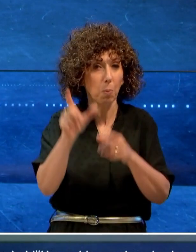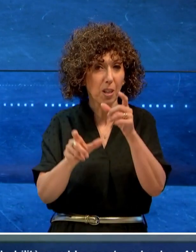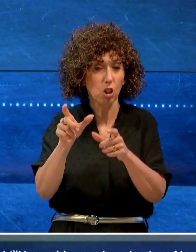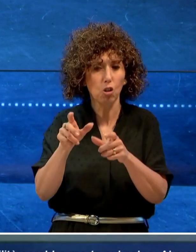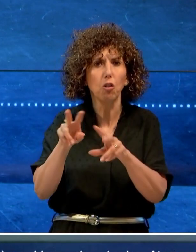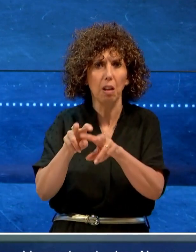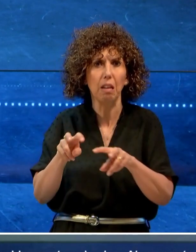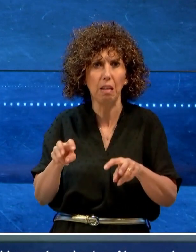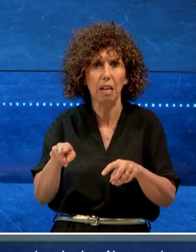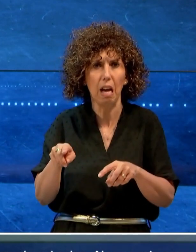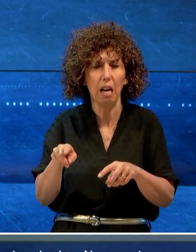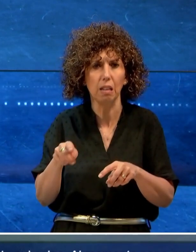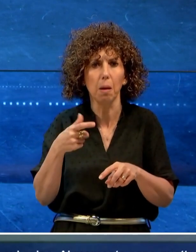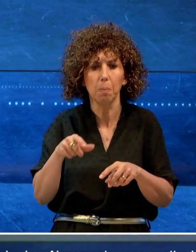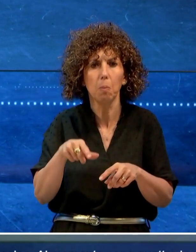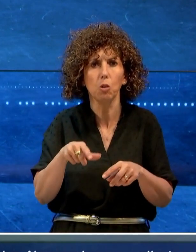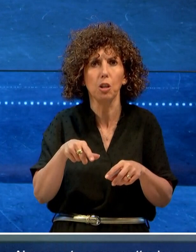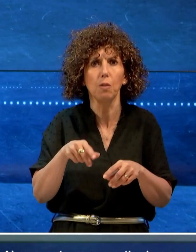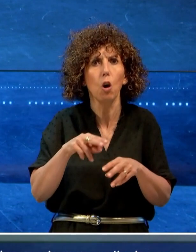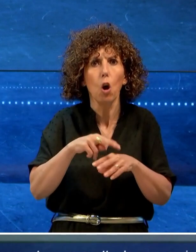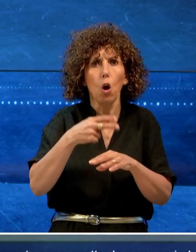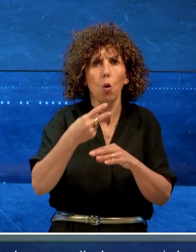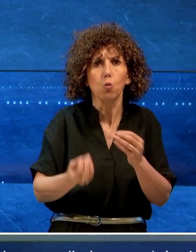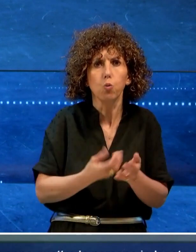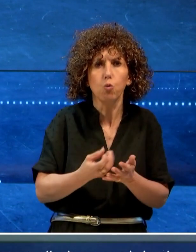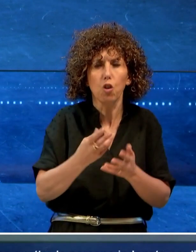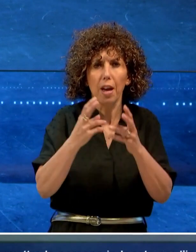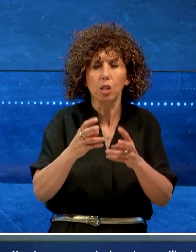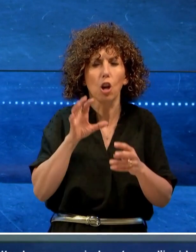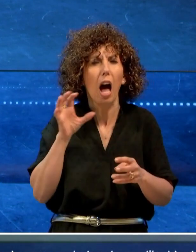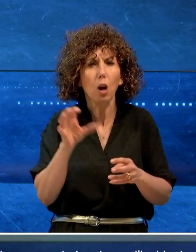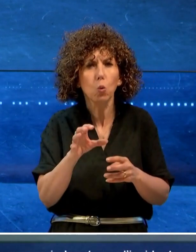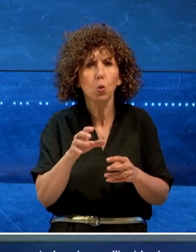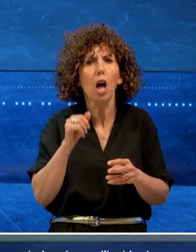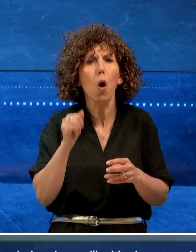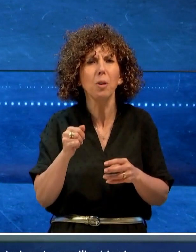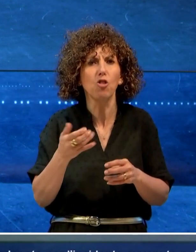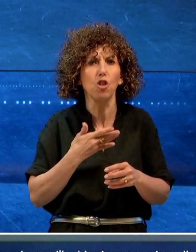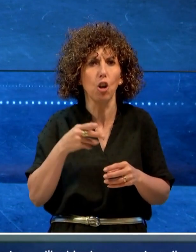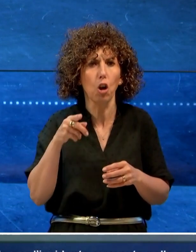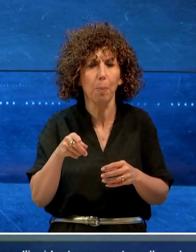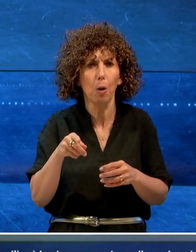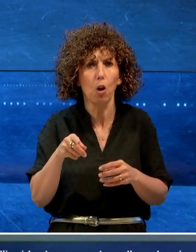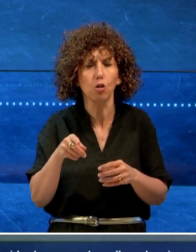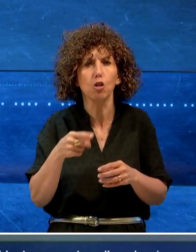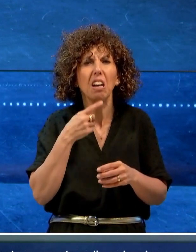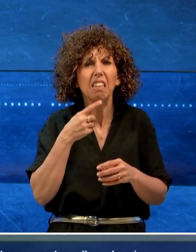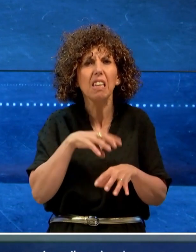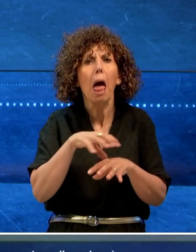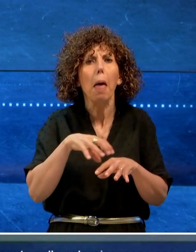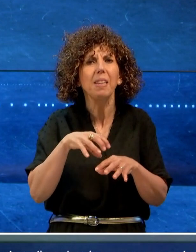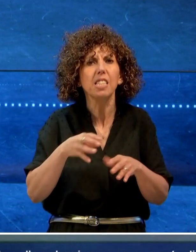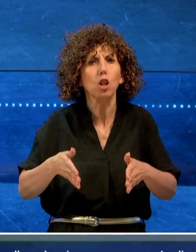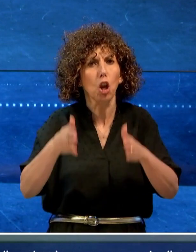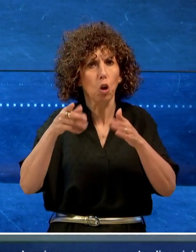indagate per l'incidente avvenuto nella palazzina. Sono accusate di omicidio colposo. Si tratta dell'amministratore del